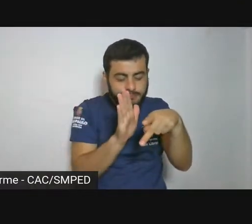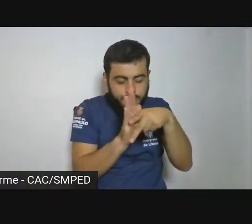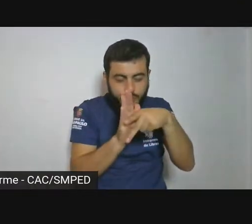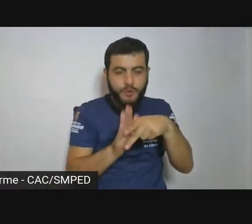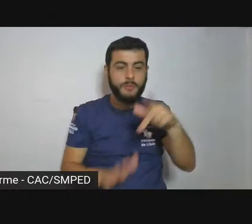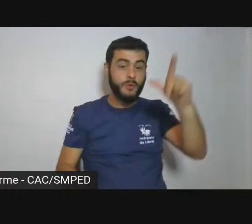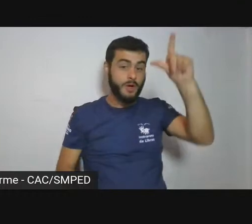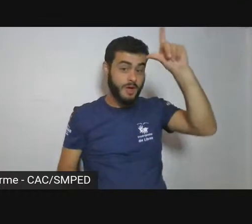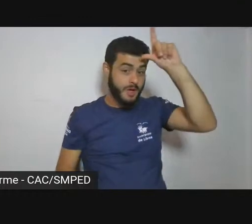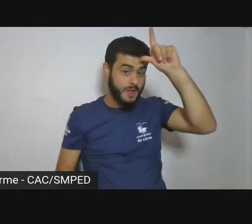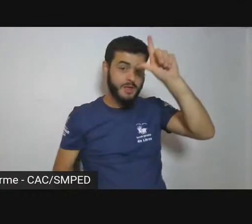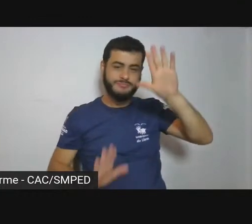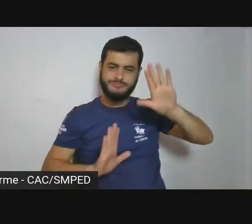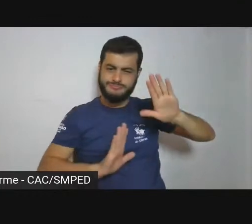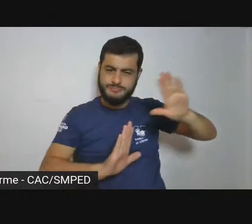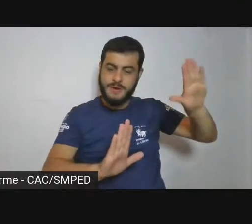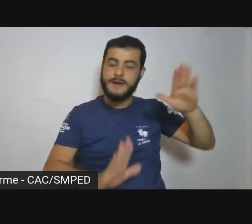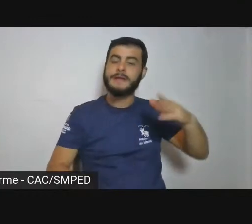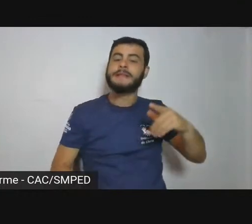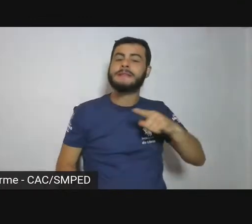espiritualidade